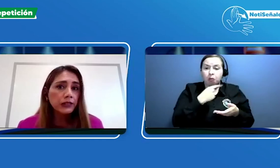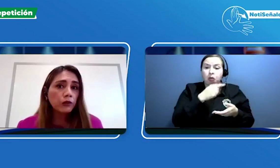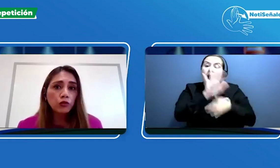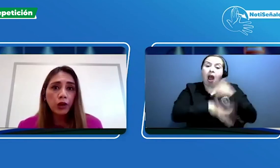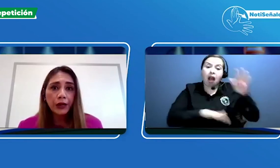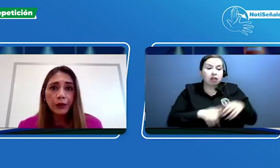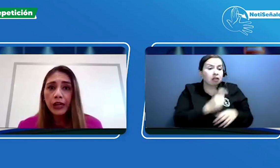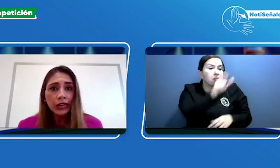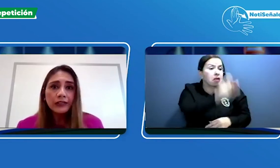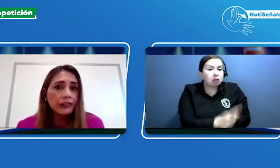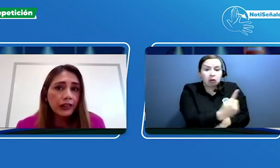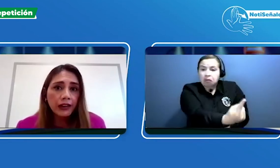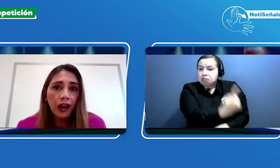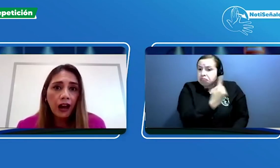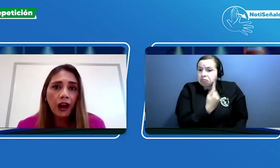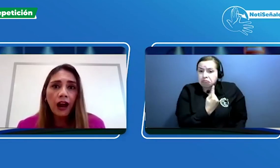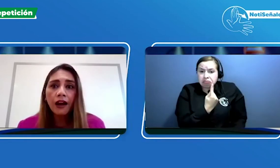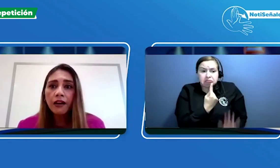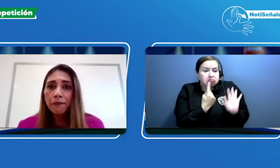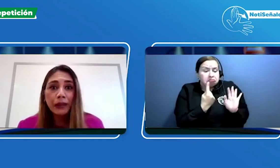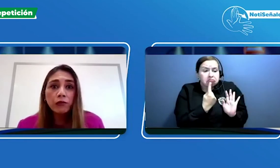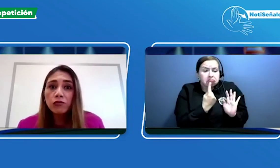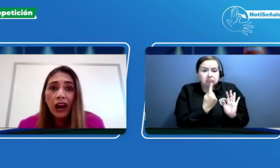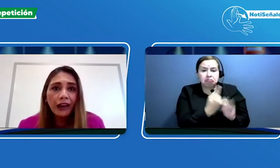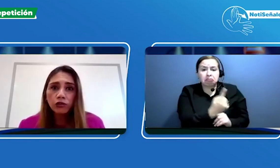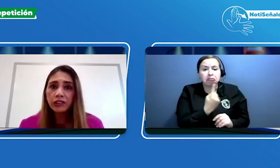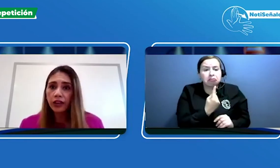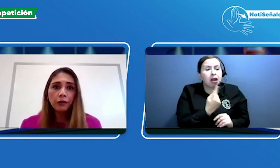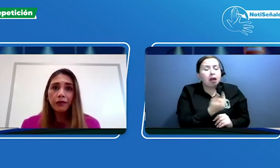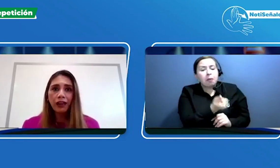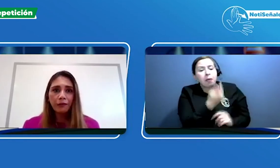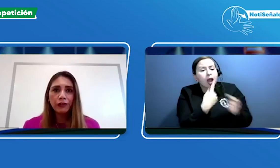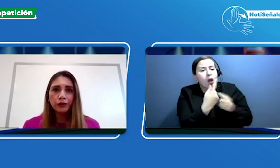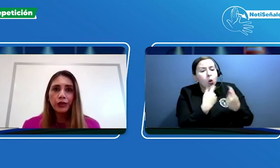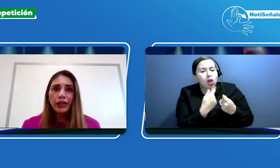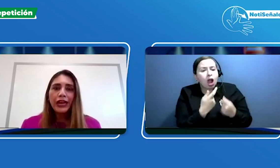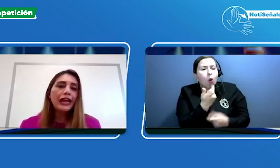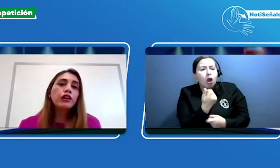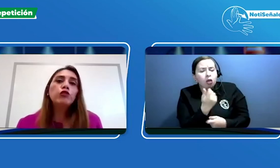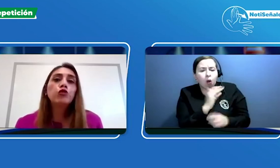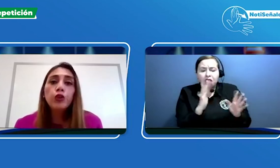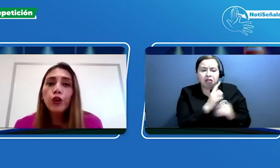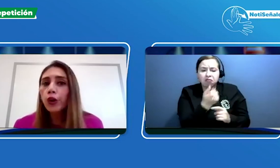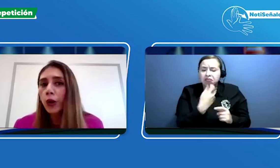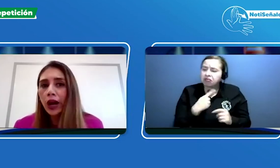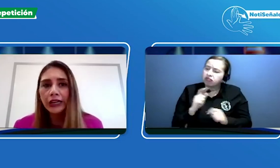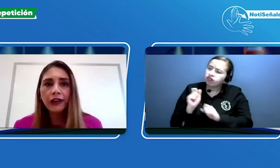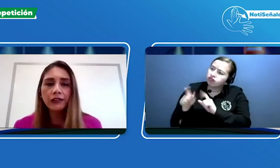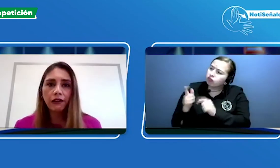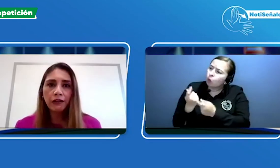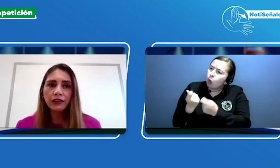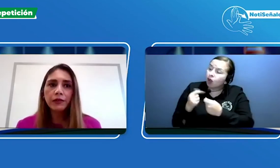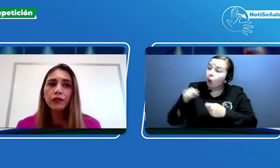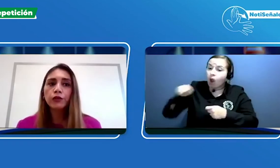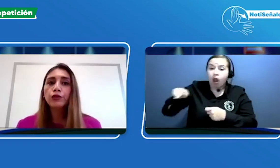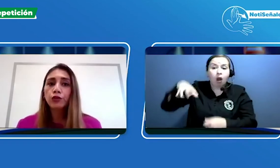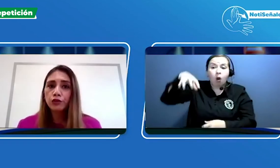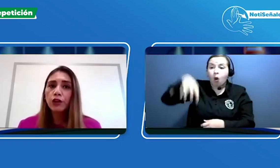el usuario se acerca a preguntar a cotizar un medicamento e incluso no lo hay en el establecimiento y nosotros le